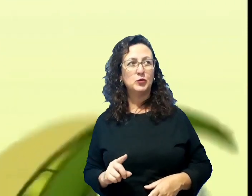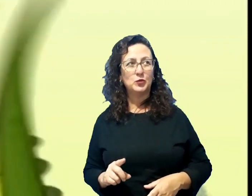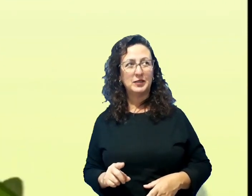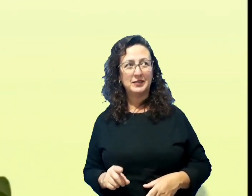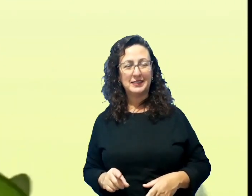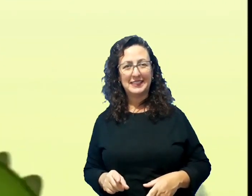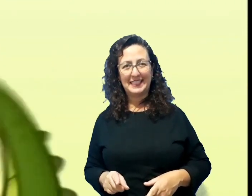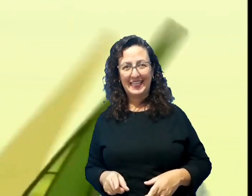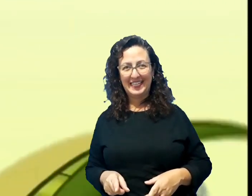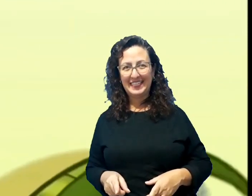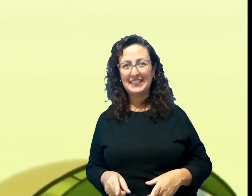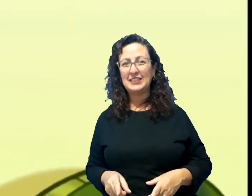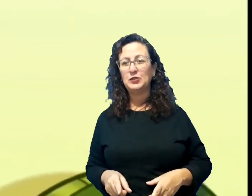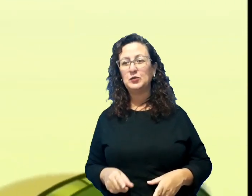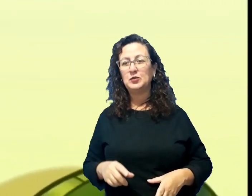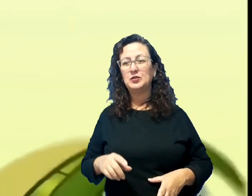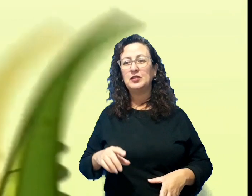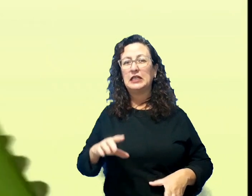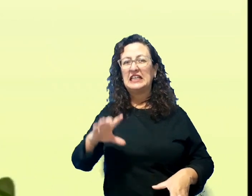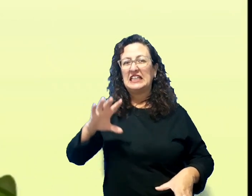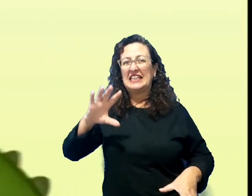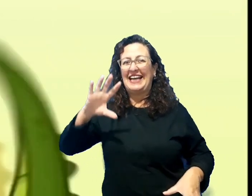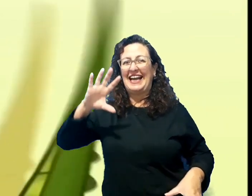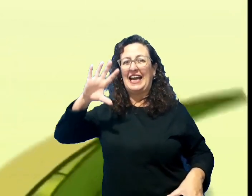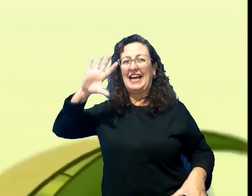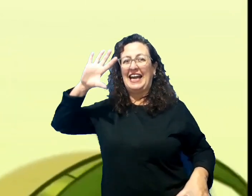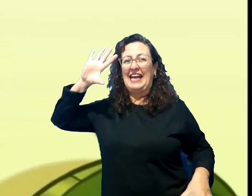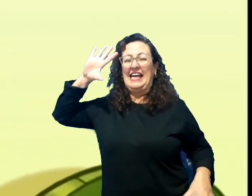acordou com um som estranho.